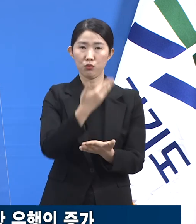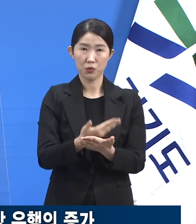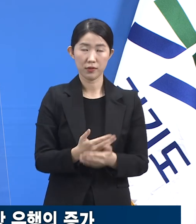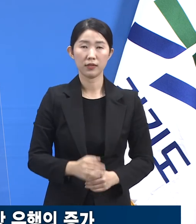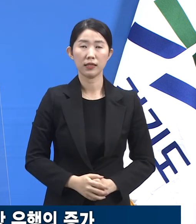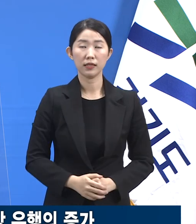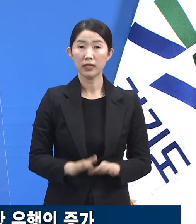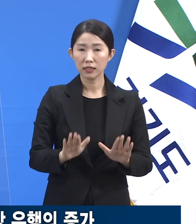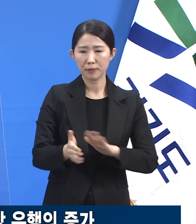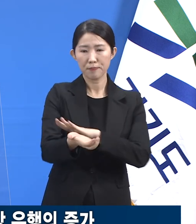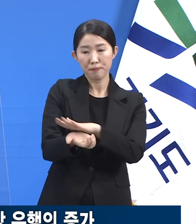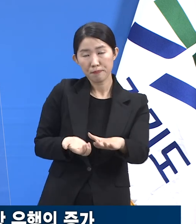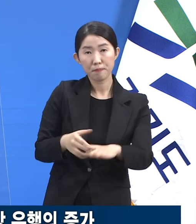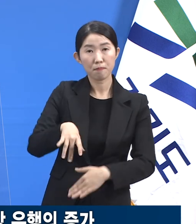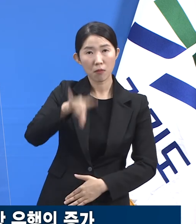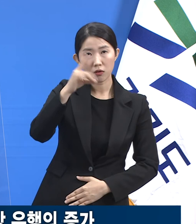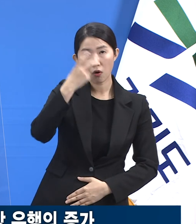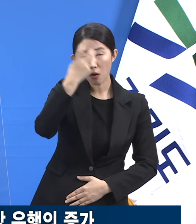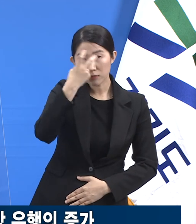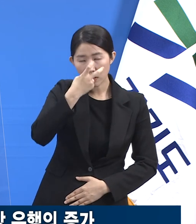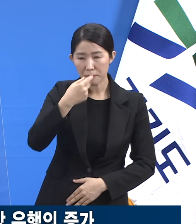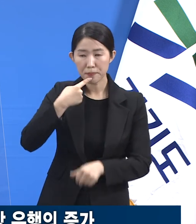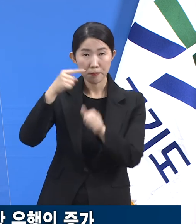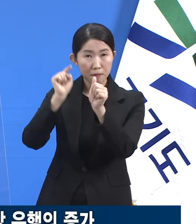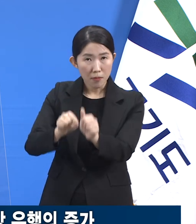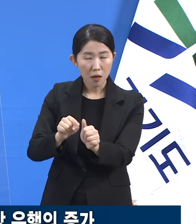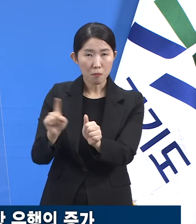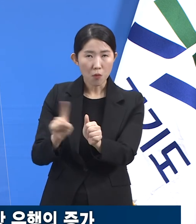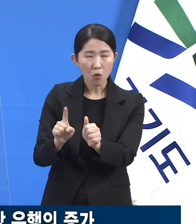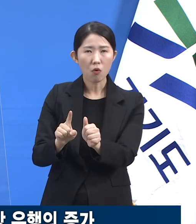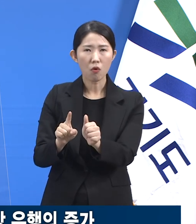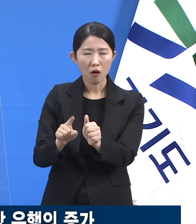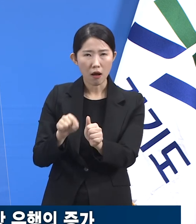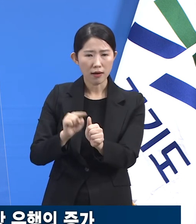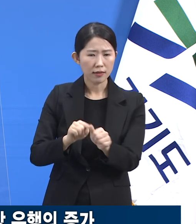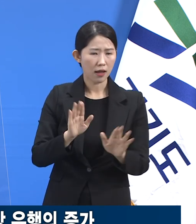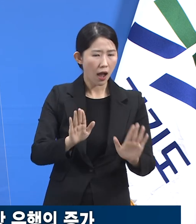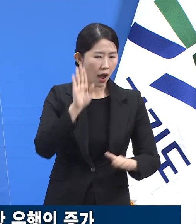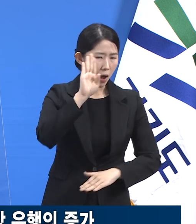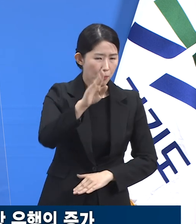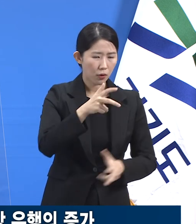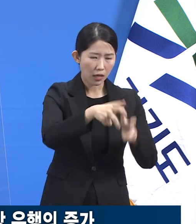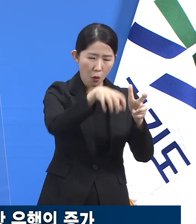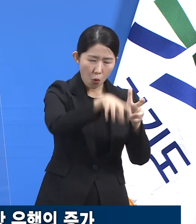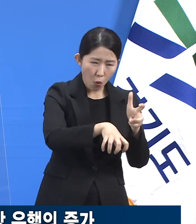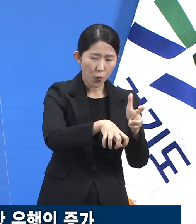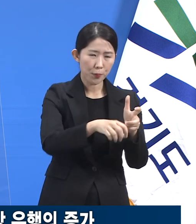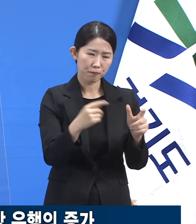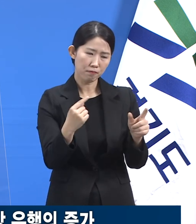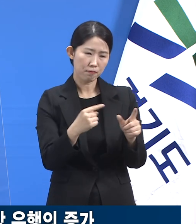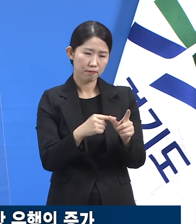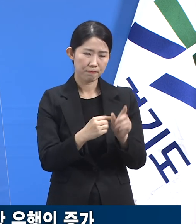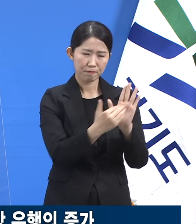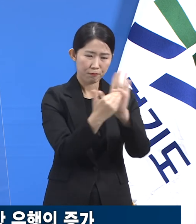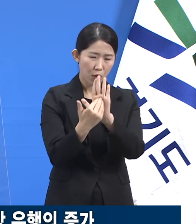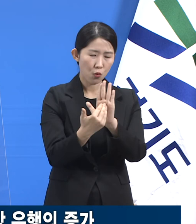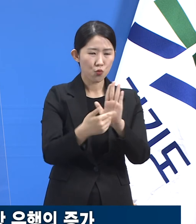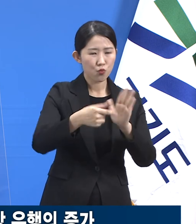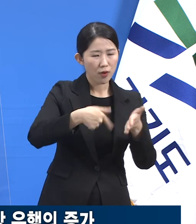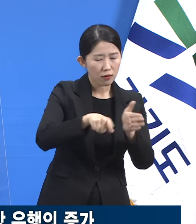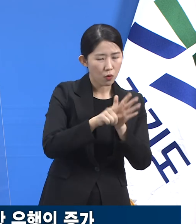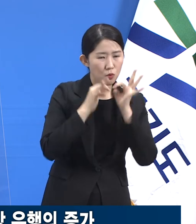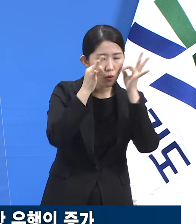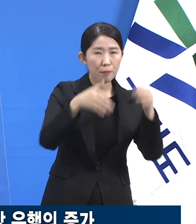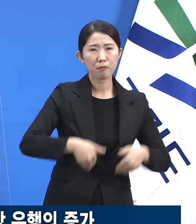일은 어떻게 보면 전환을 만들어내는 사건입니다. 실제적인 변화는 숨은 확진자를